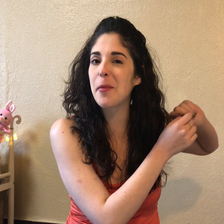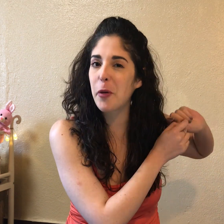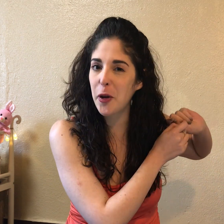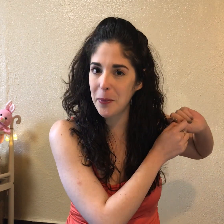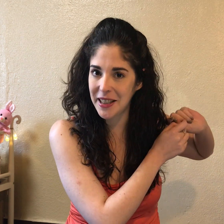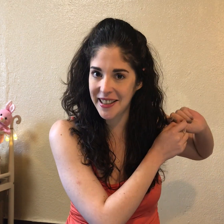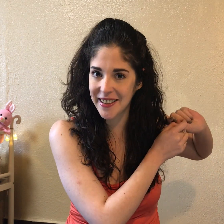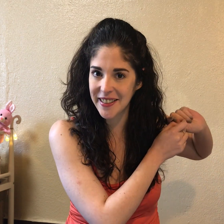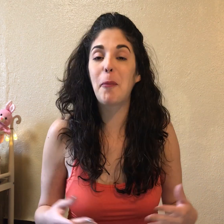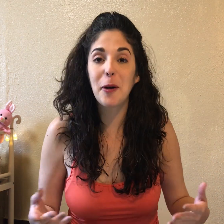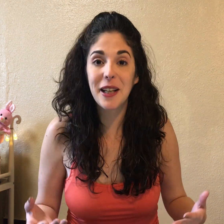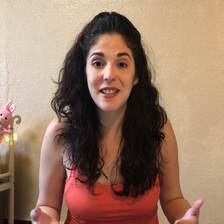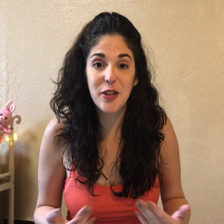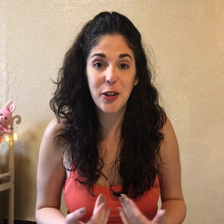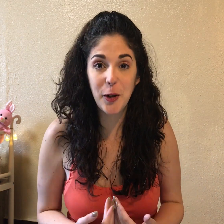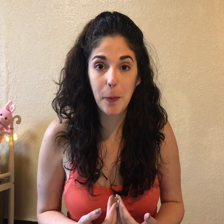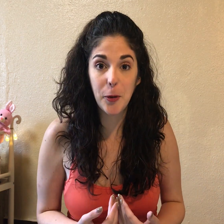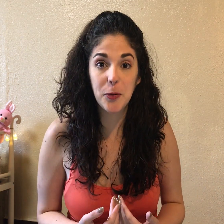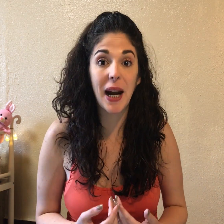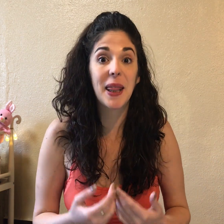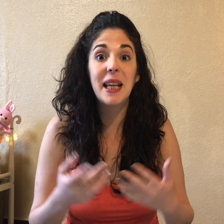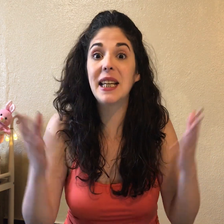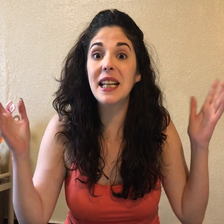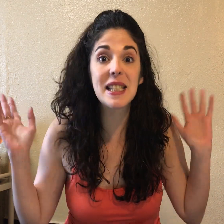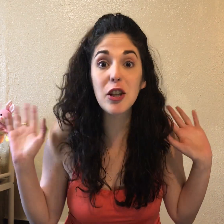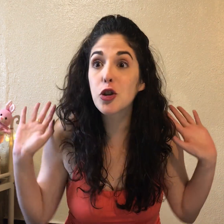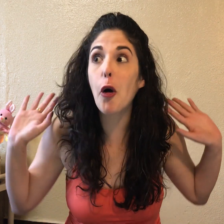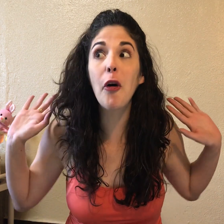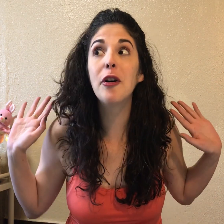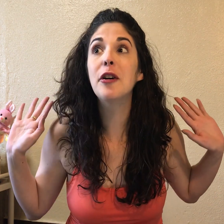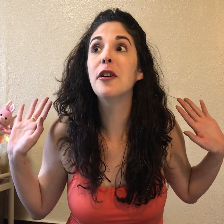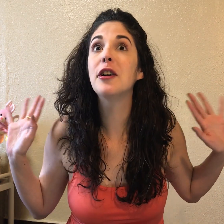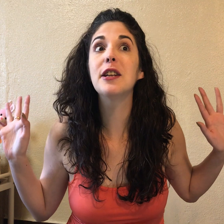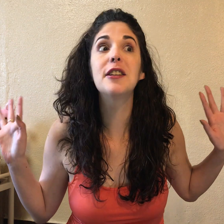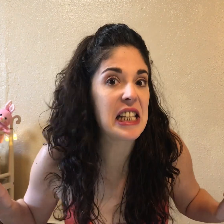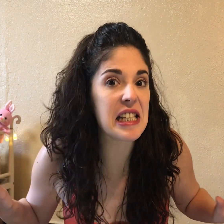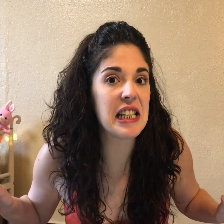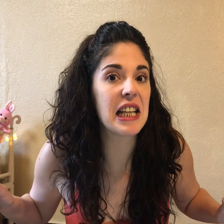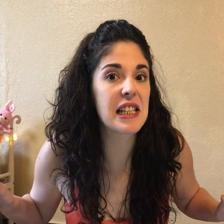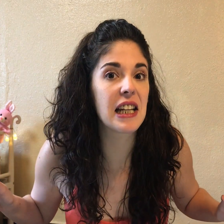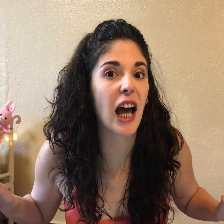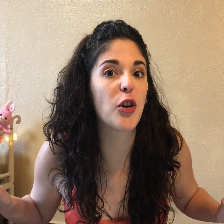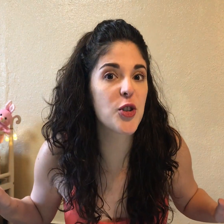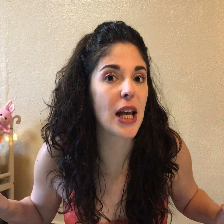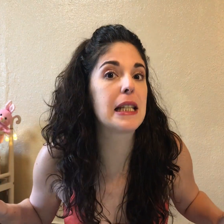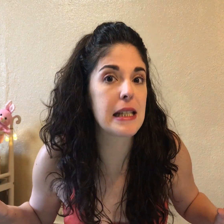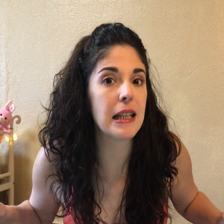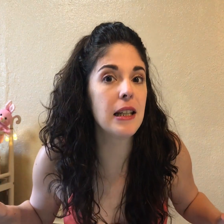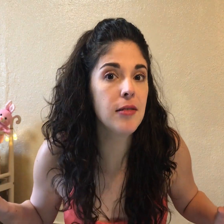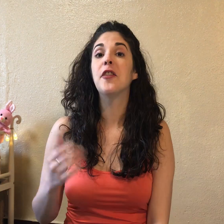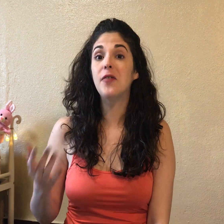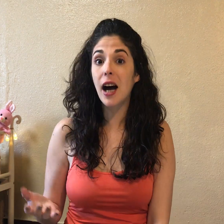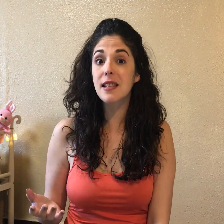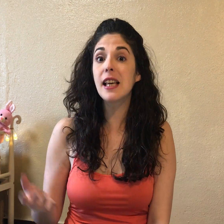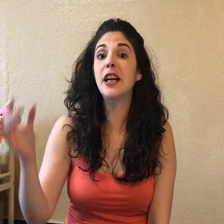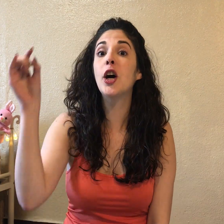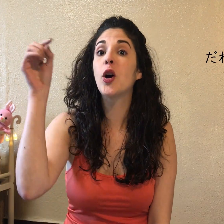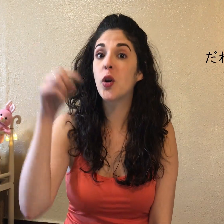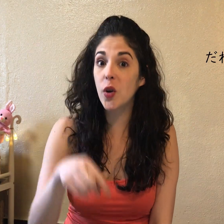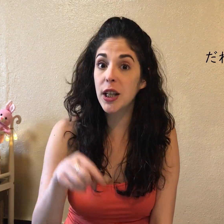se puede omitir. Por lo que si yo quiero preguntar de quién es esto, Y sin decir la cosa en sí, Va a ser...